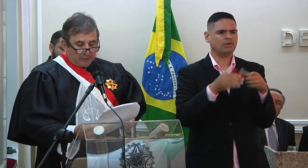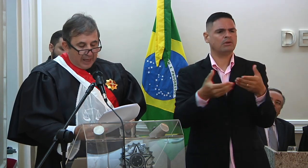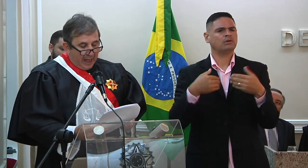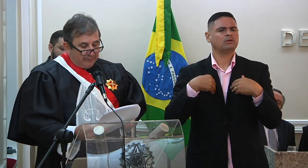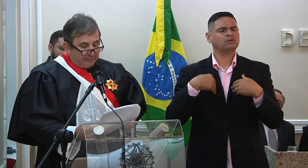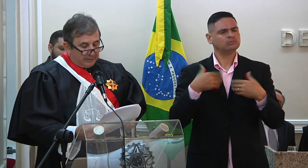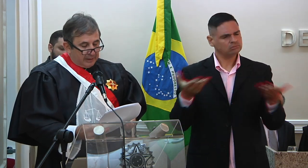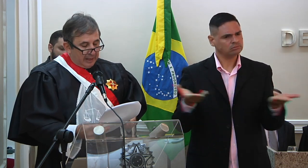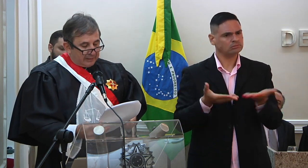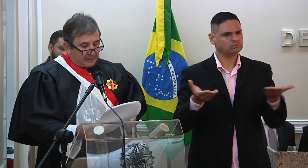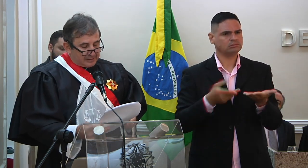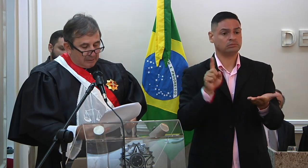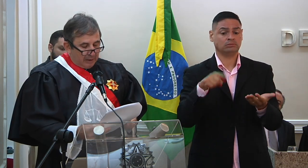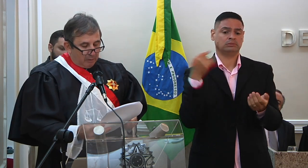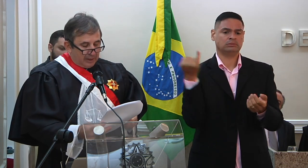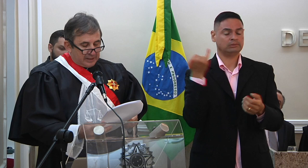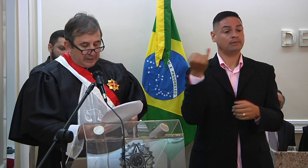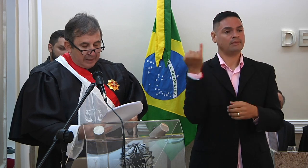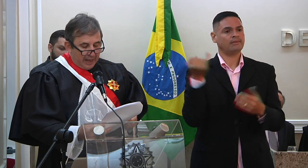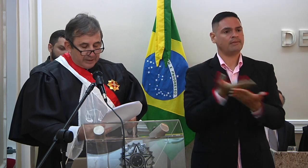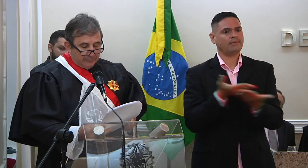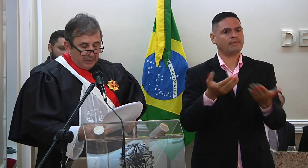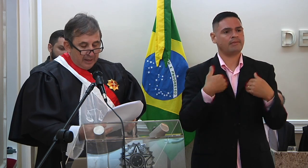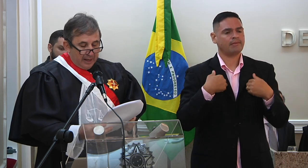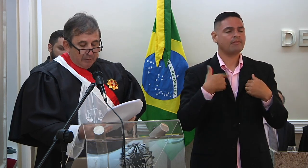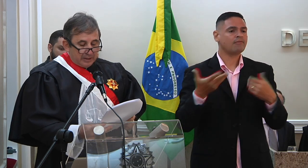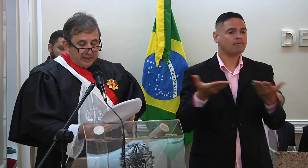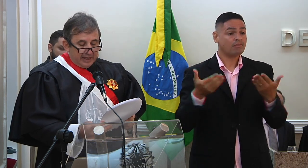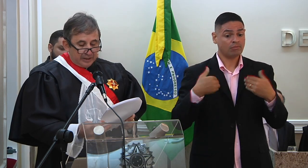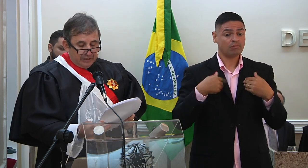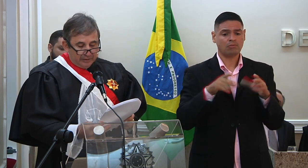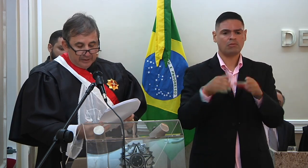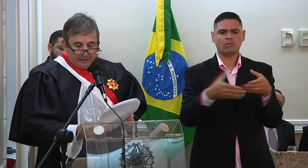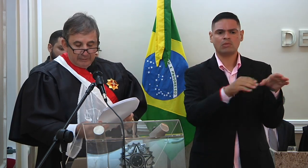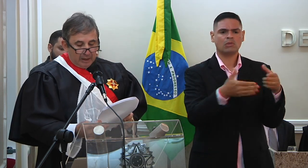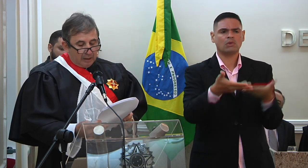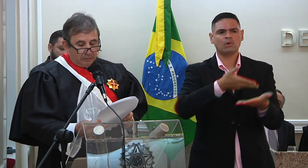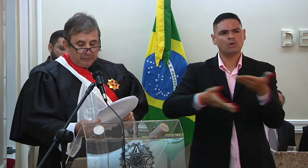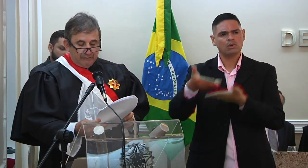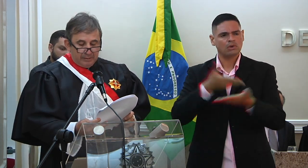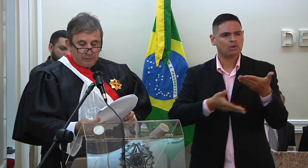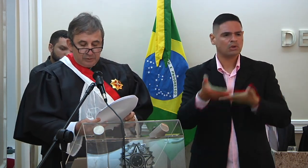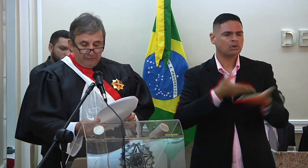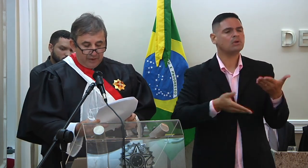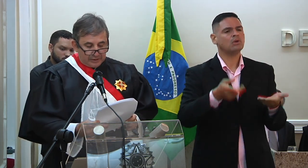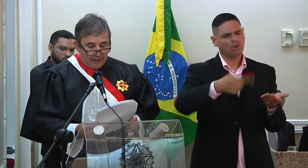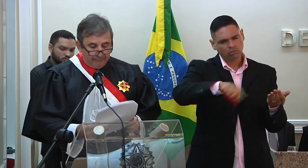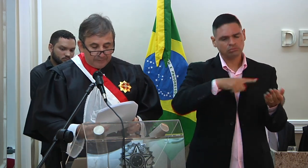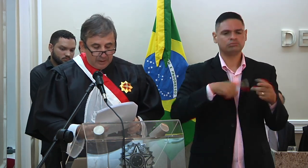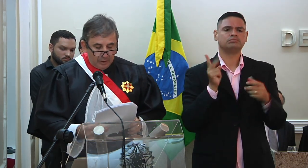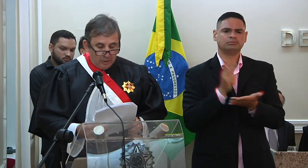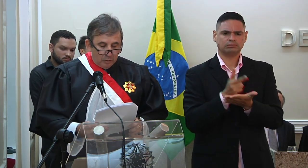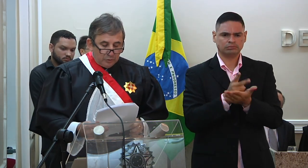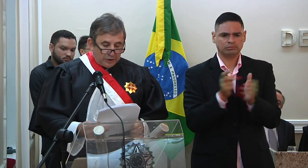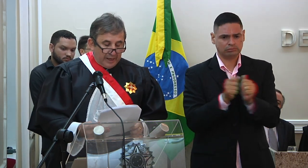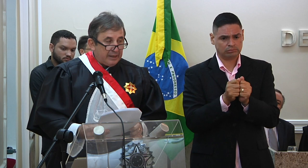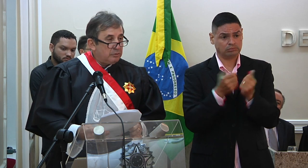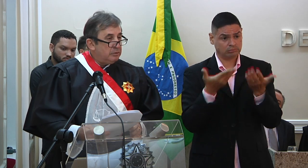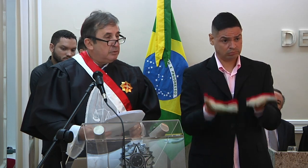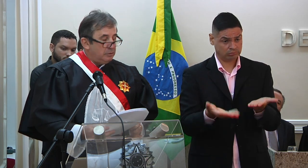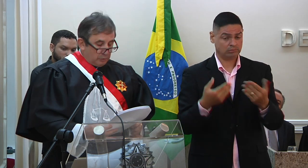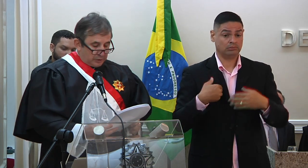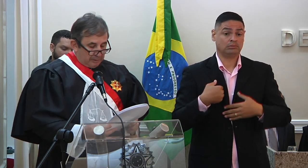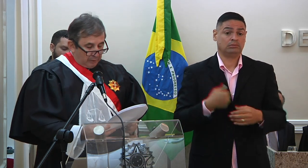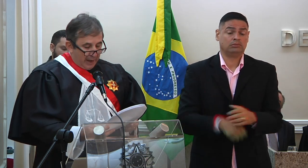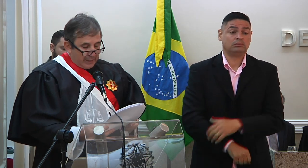Cumpre ressaltar que, em atenção à colegialidade, é uma diretiva da qual não devemos nos afastar. O